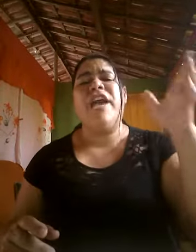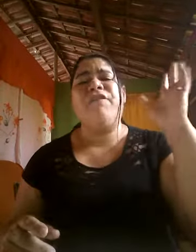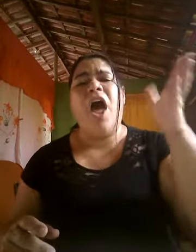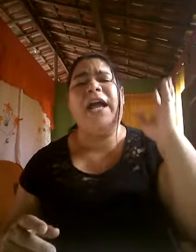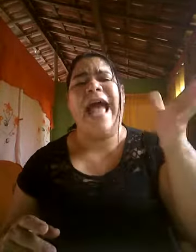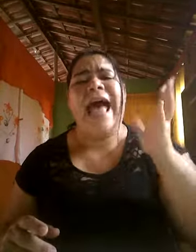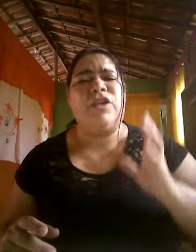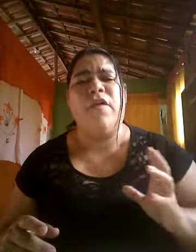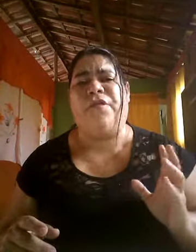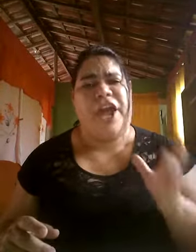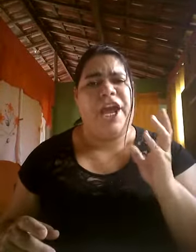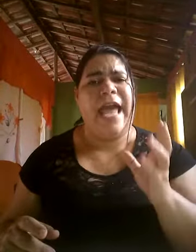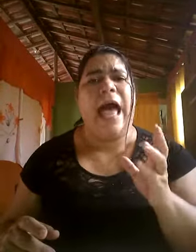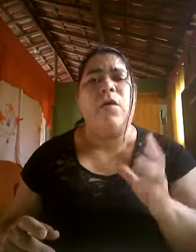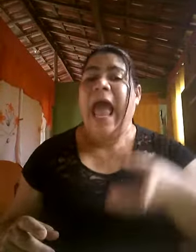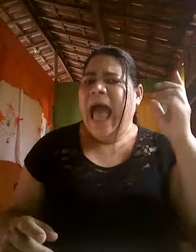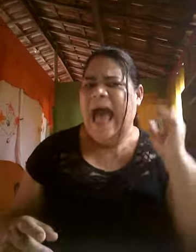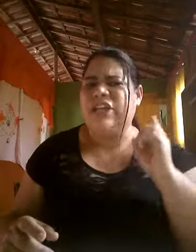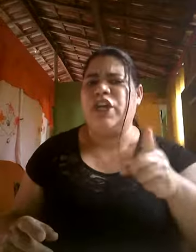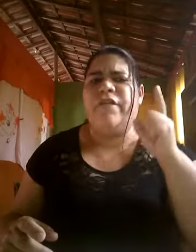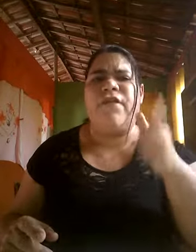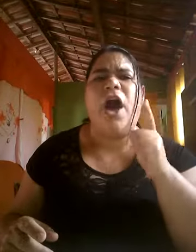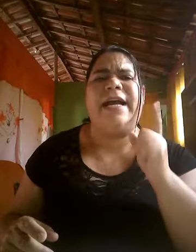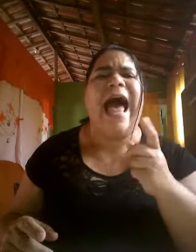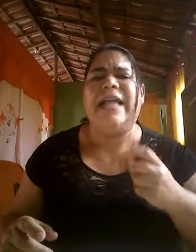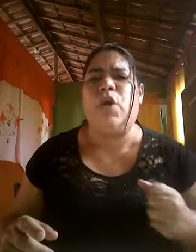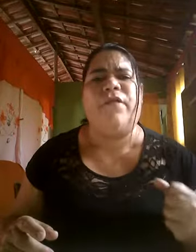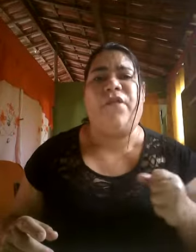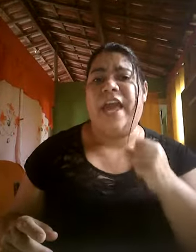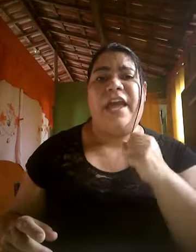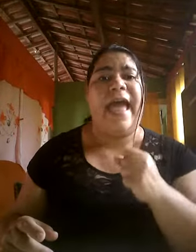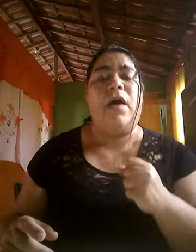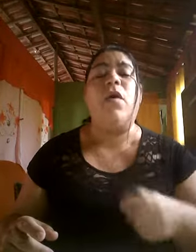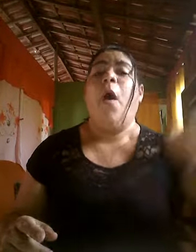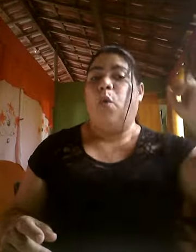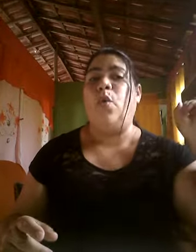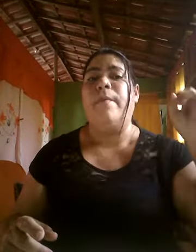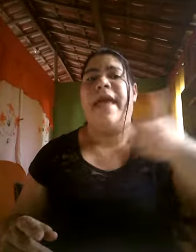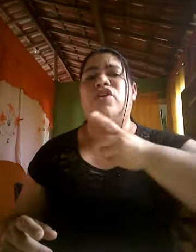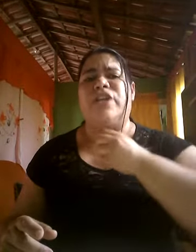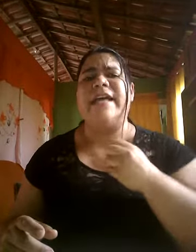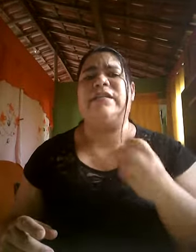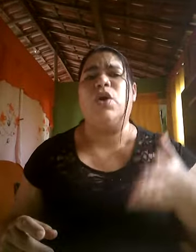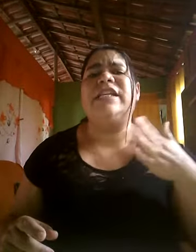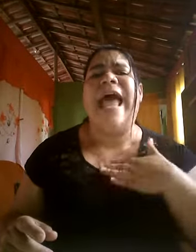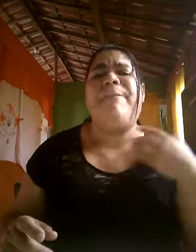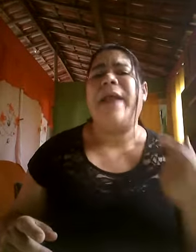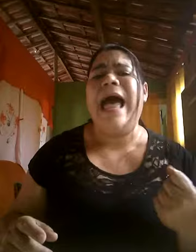Advogado fiel, advogado fiel, o meu Jesus é pra